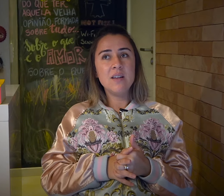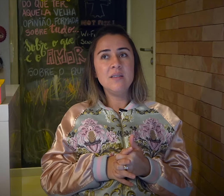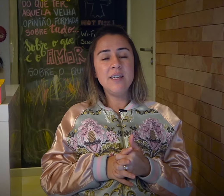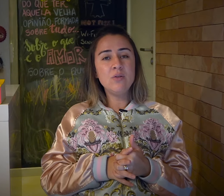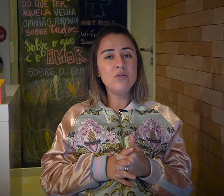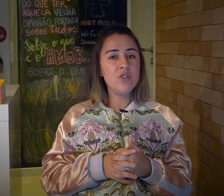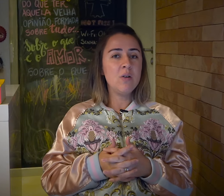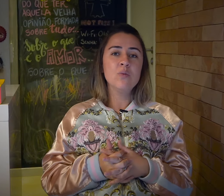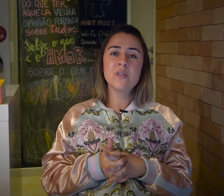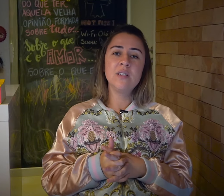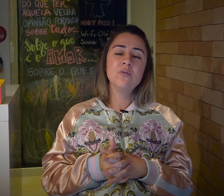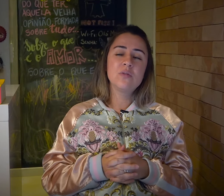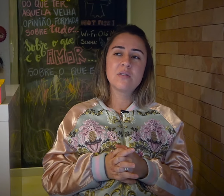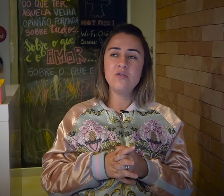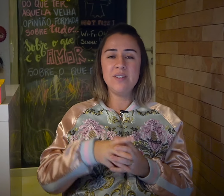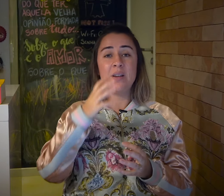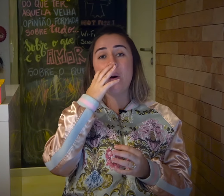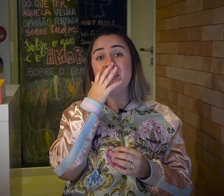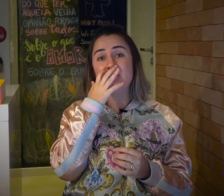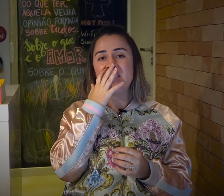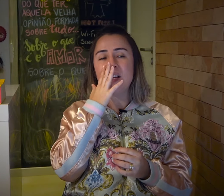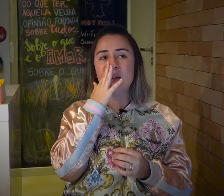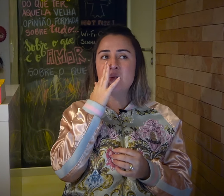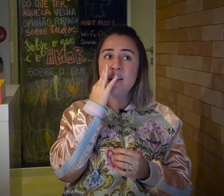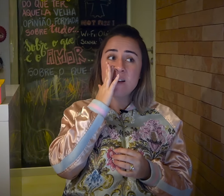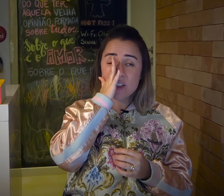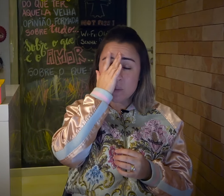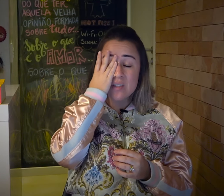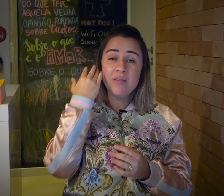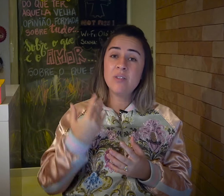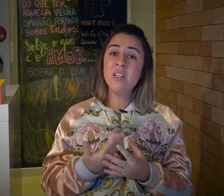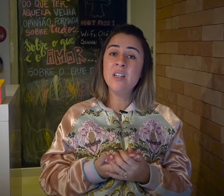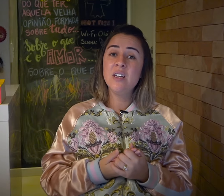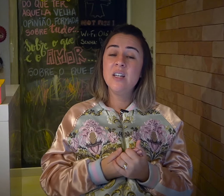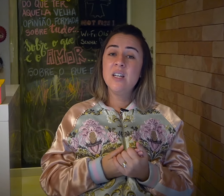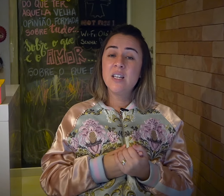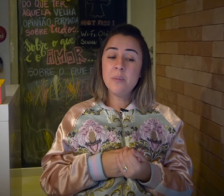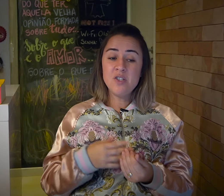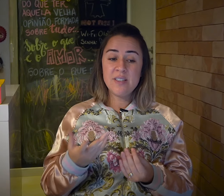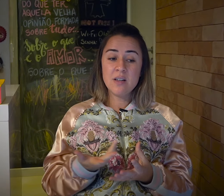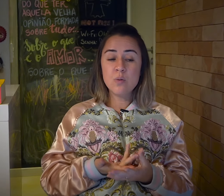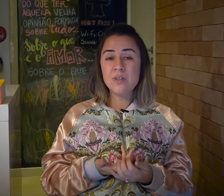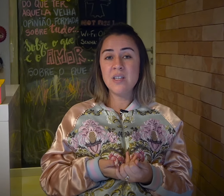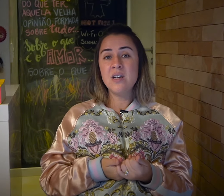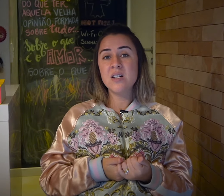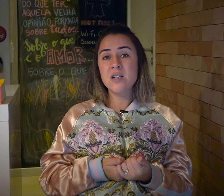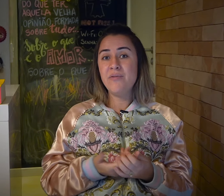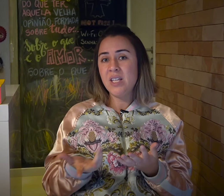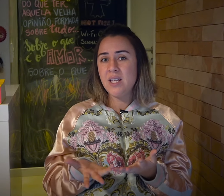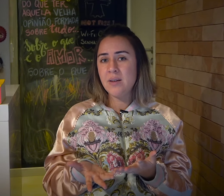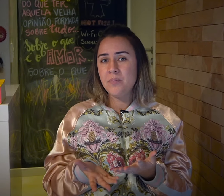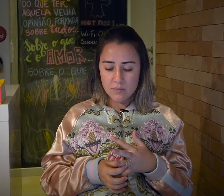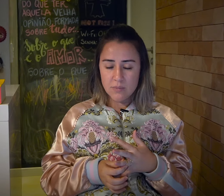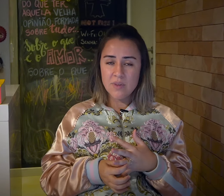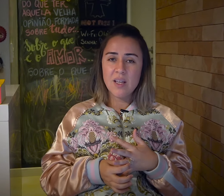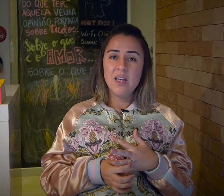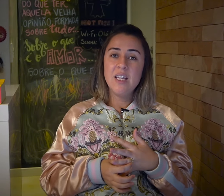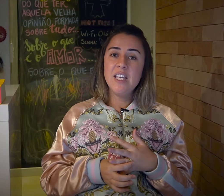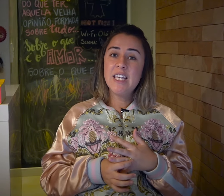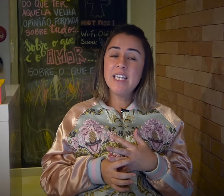dentro de alguns anos, de 50, de 100 anos, ele acha que é possível que a medicina consiga reverter e que